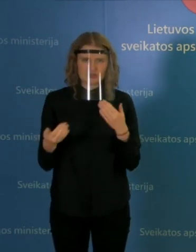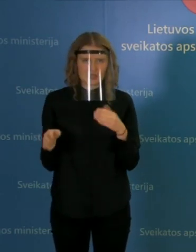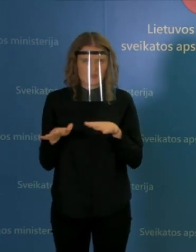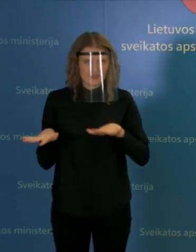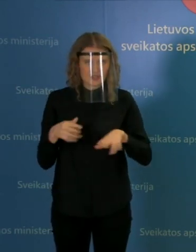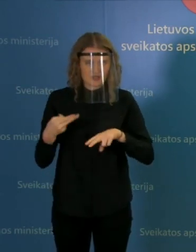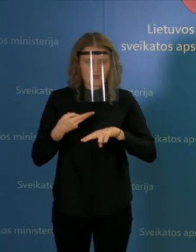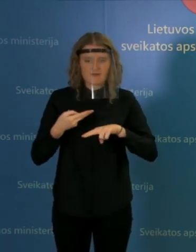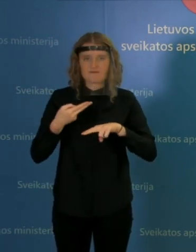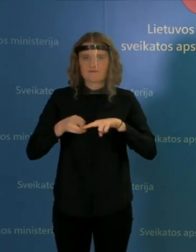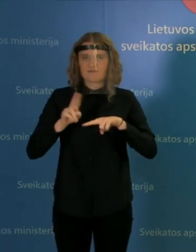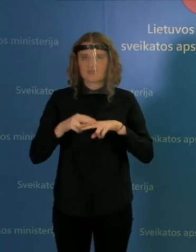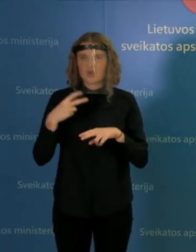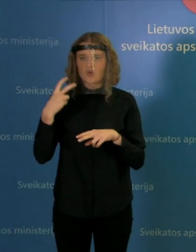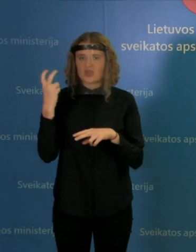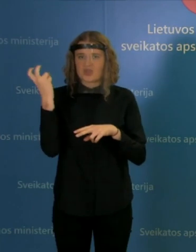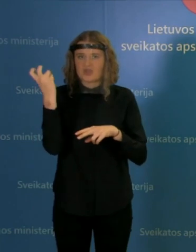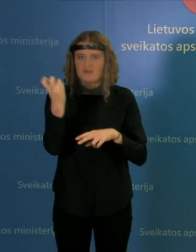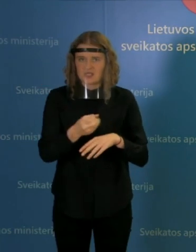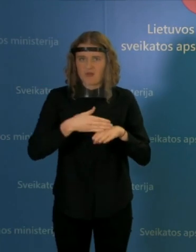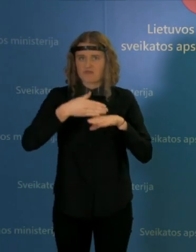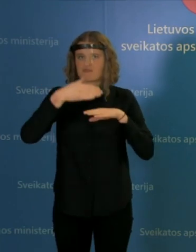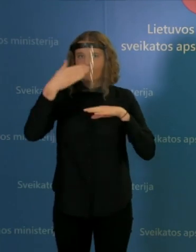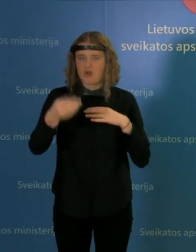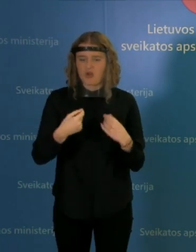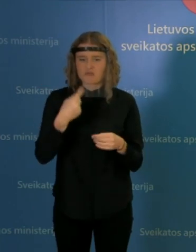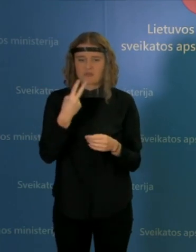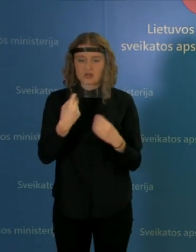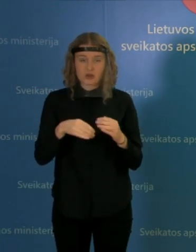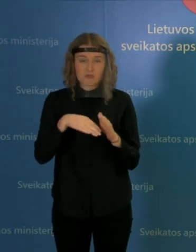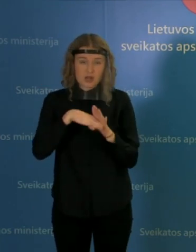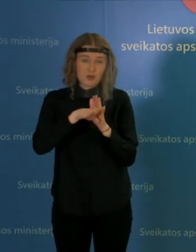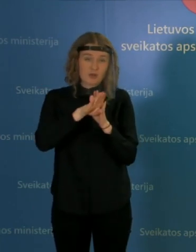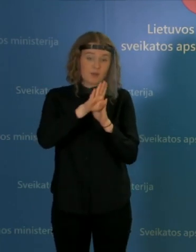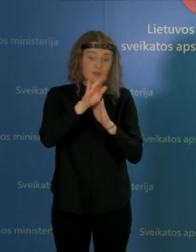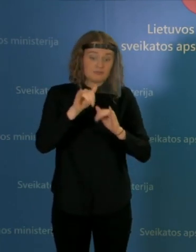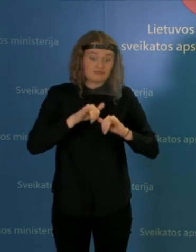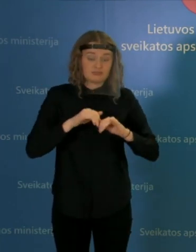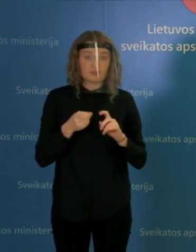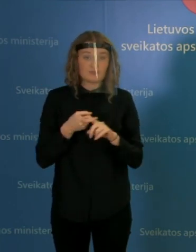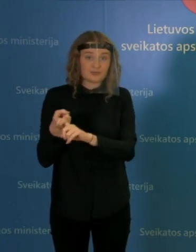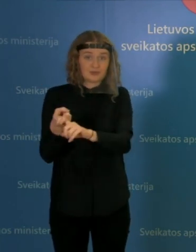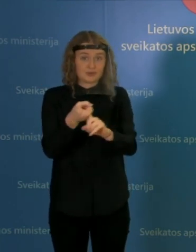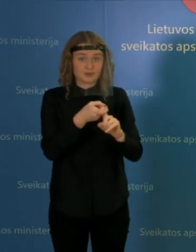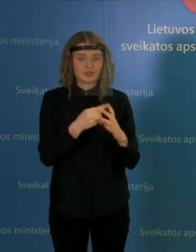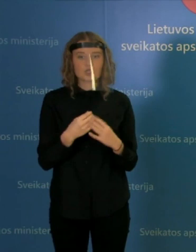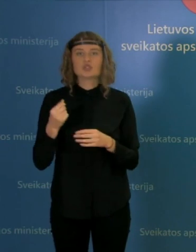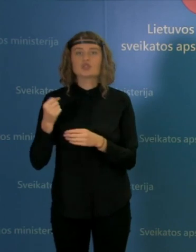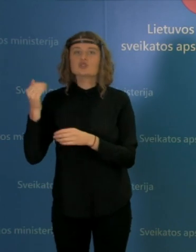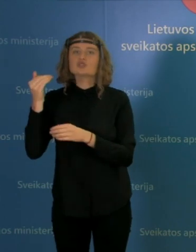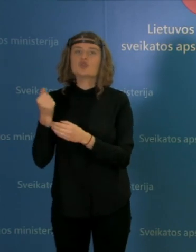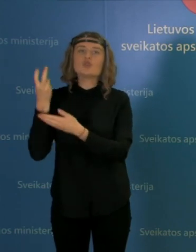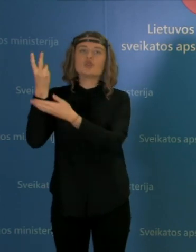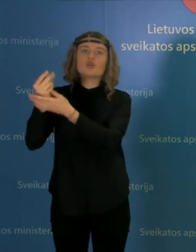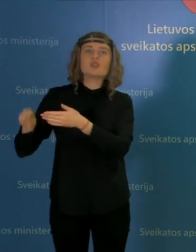vėluojant maždaug dviem savaitėm nuo to, kai išaug atvejų skaičius. Ir, kaip ir Šiaulių ligoninės direktorius